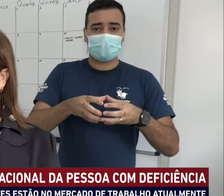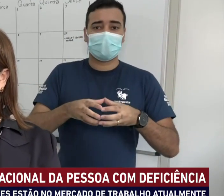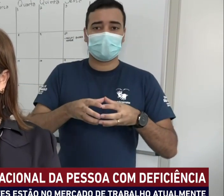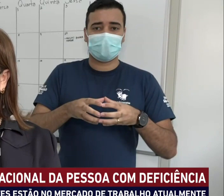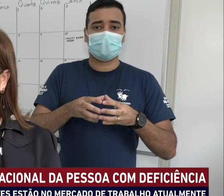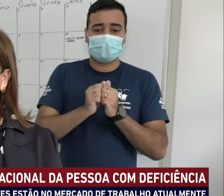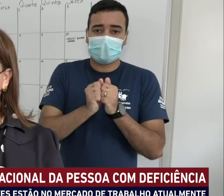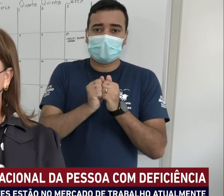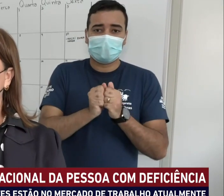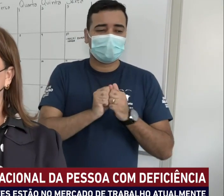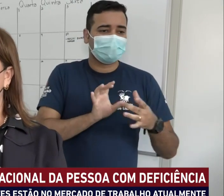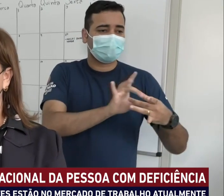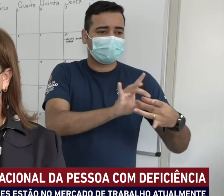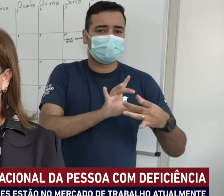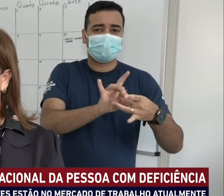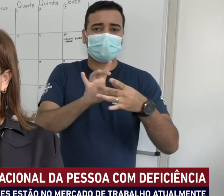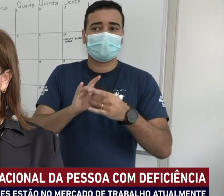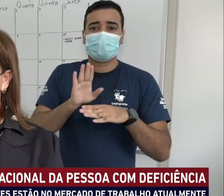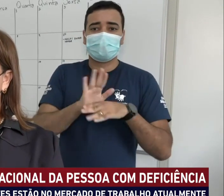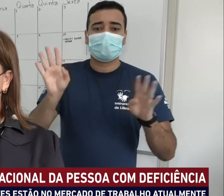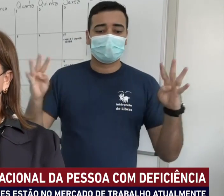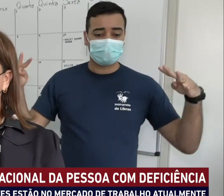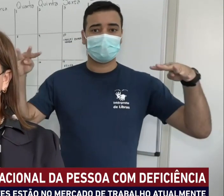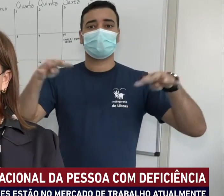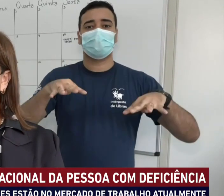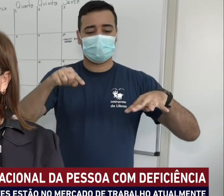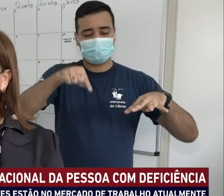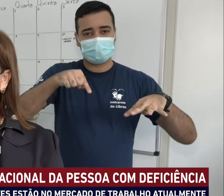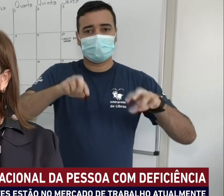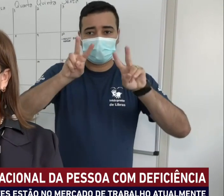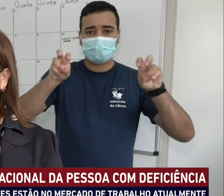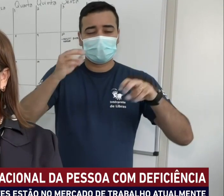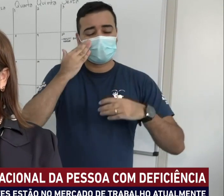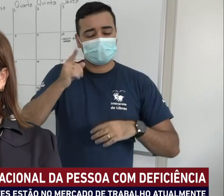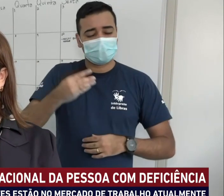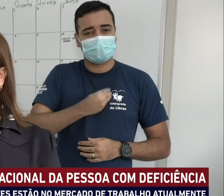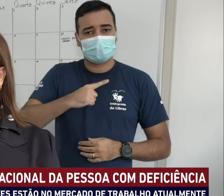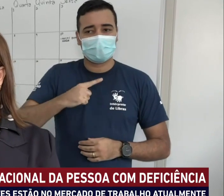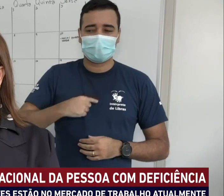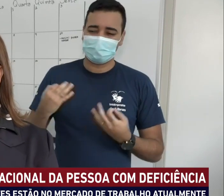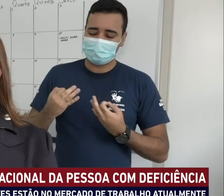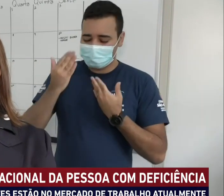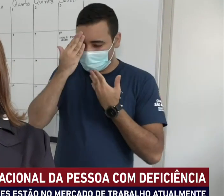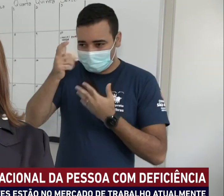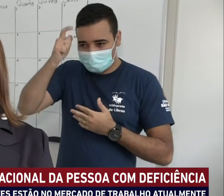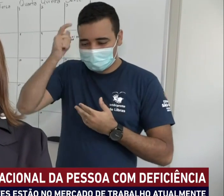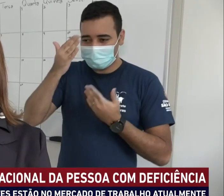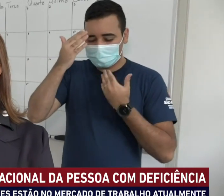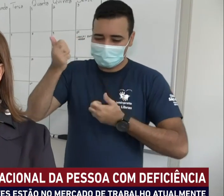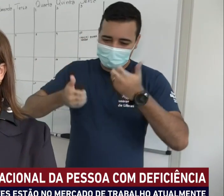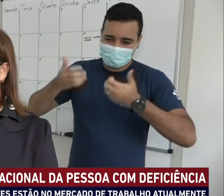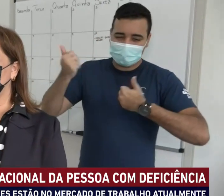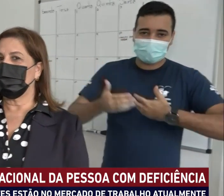ações em rede, dando visibilidade à causa e mostrando que elas existem. Perfeito, Silvia, obrigada pelas suas